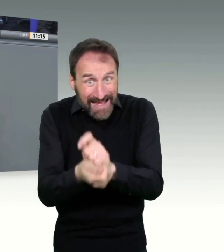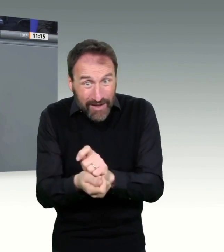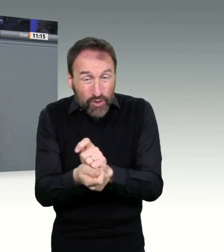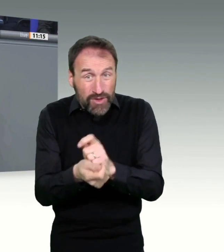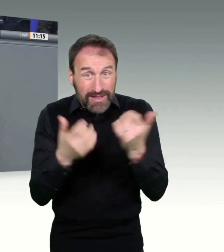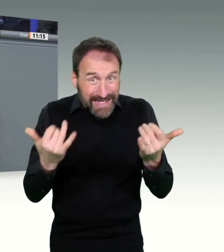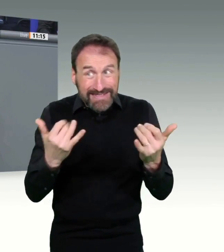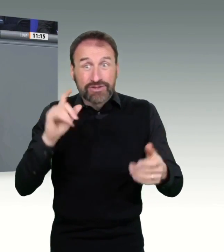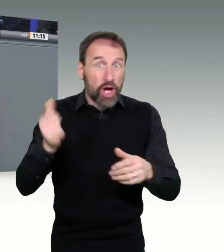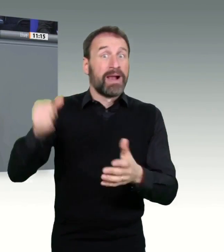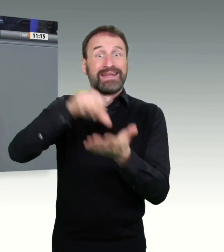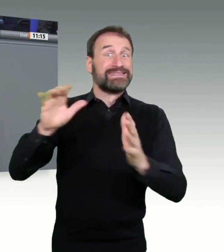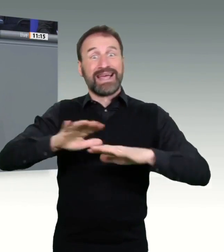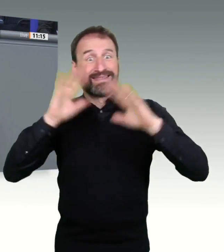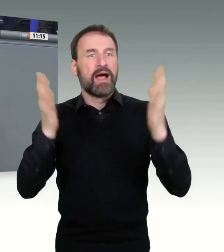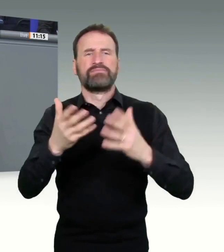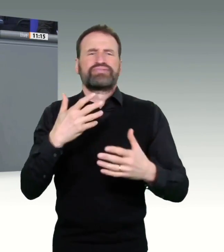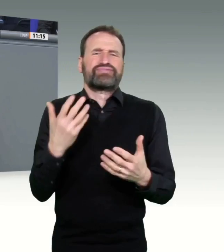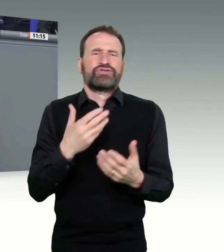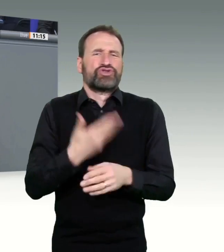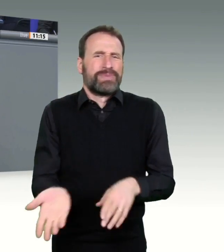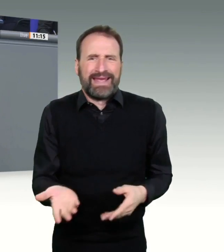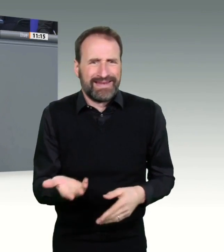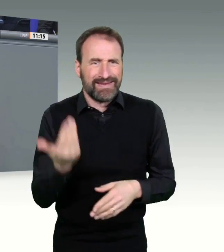nicht schon eine Million Menschen mehr in Deutschland geimpft?